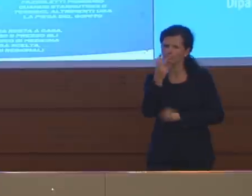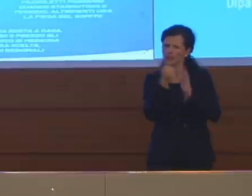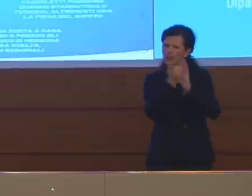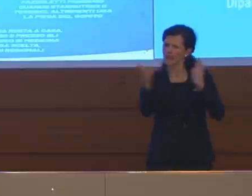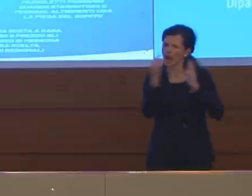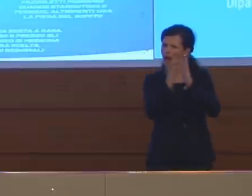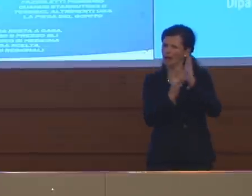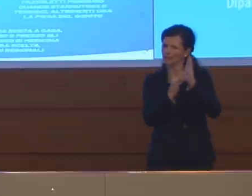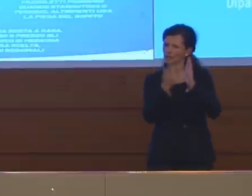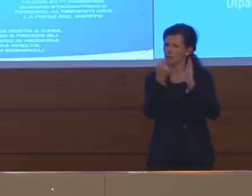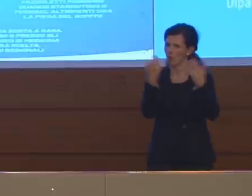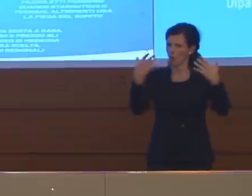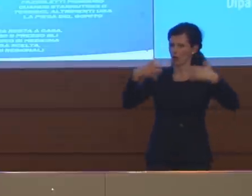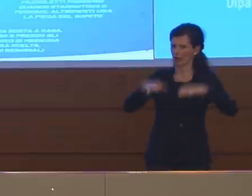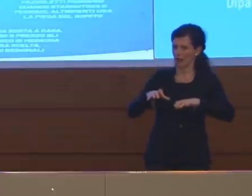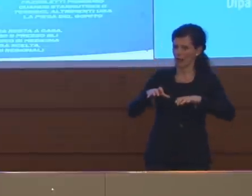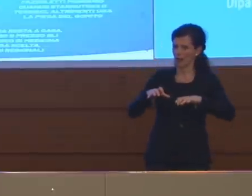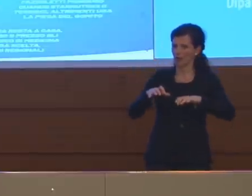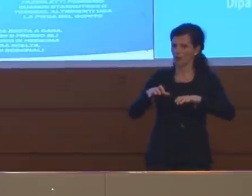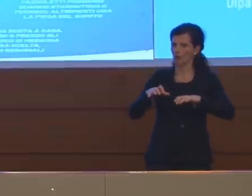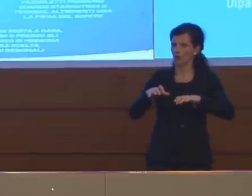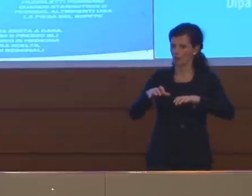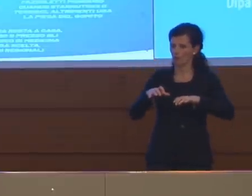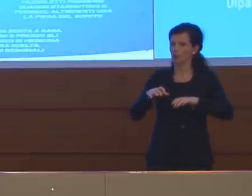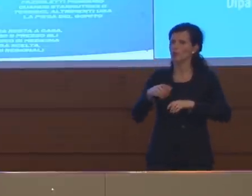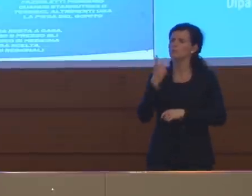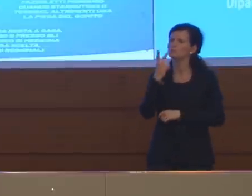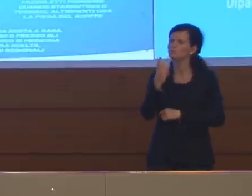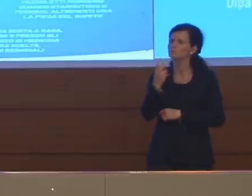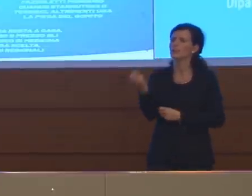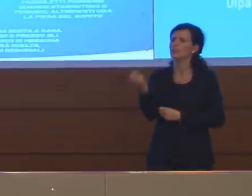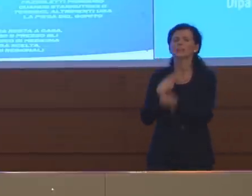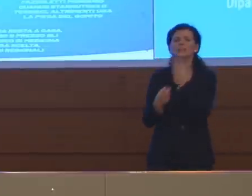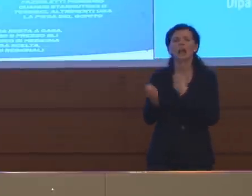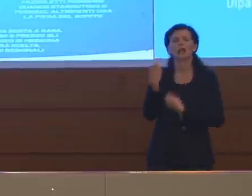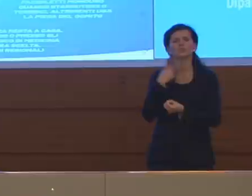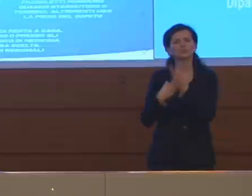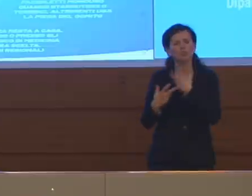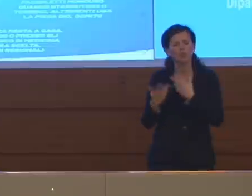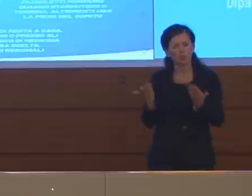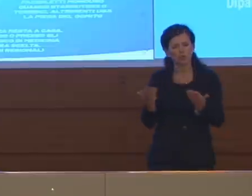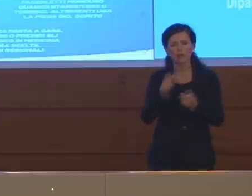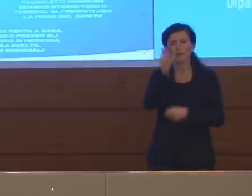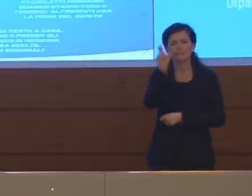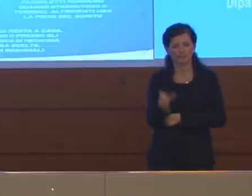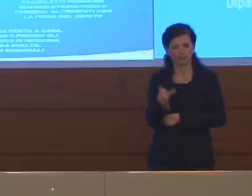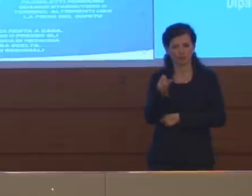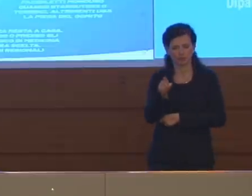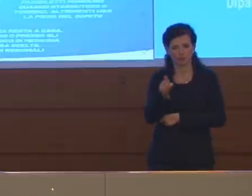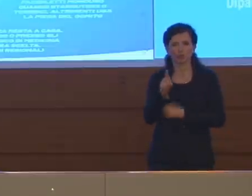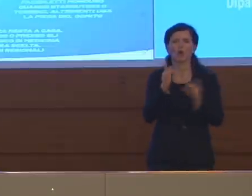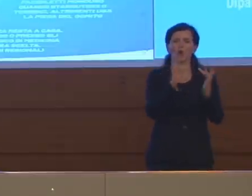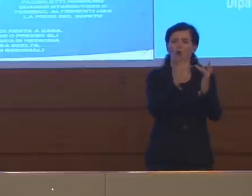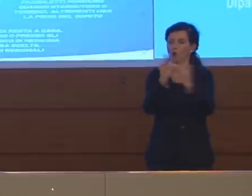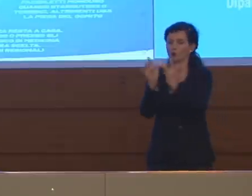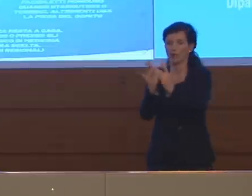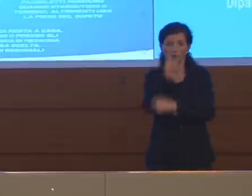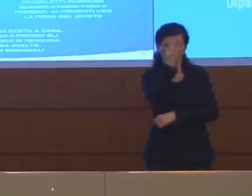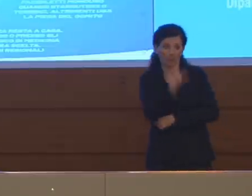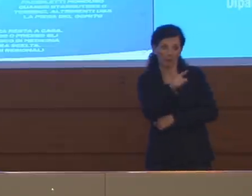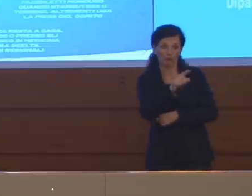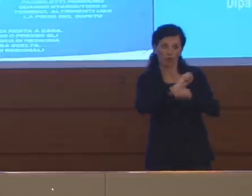e noi continuiamo ad avere segnalazioni di persone che, anche avendo avuto contatti compositivi e magari